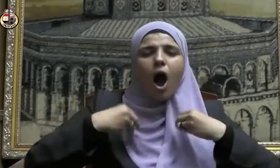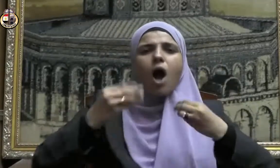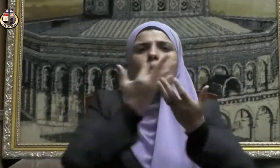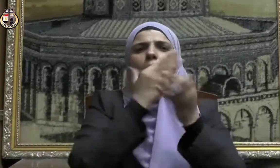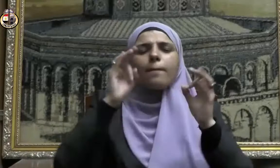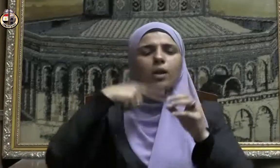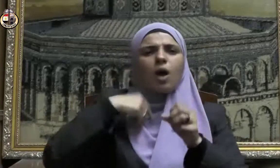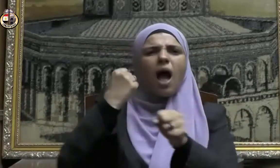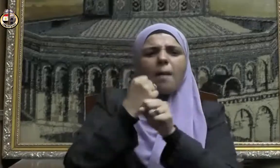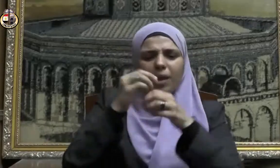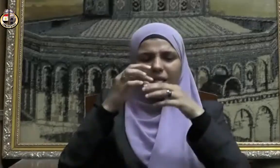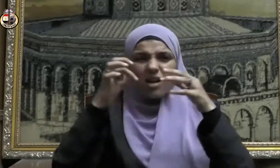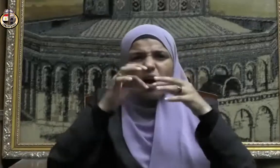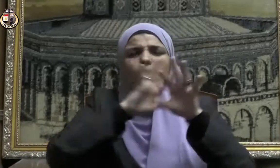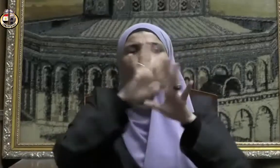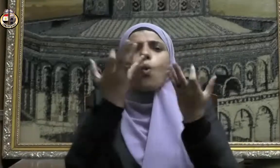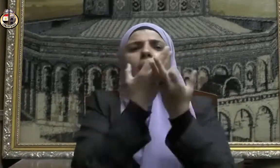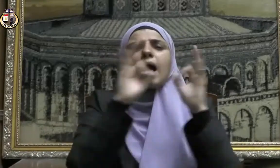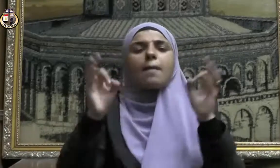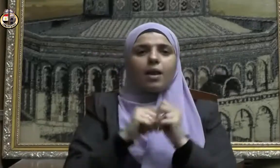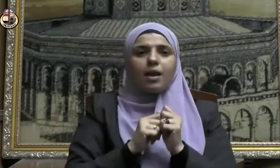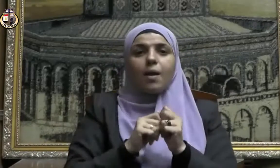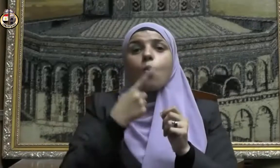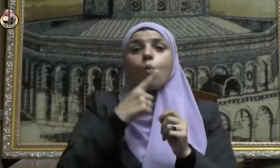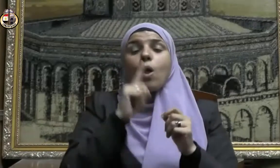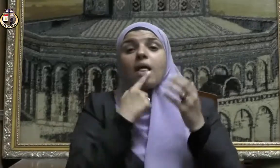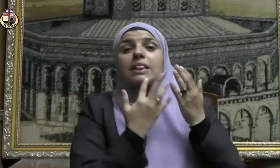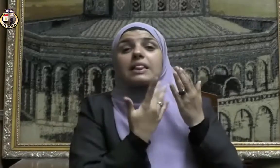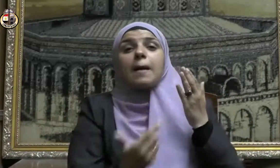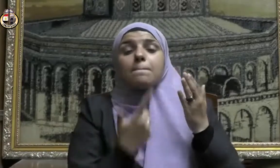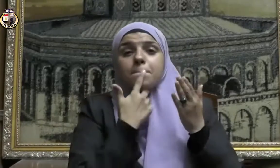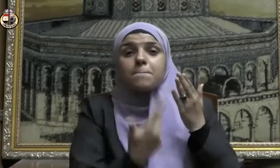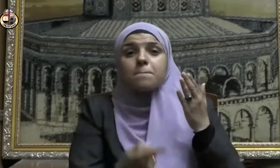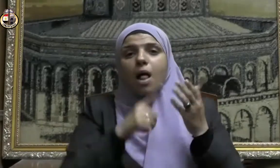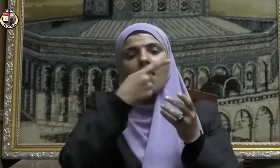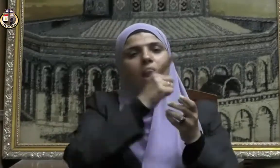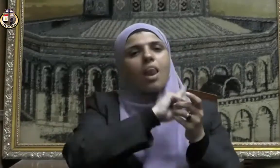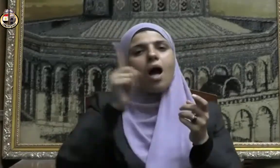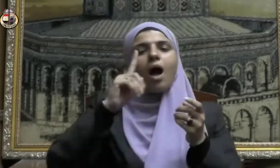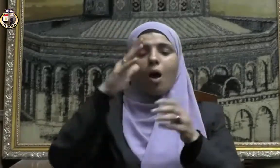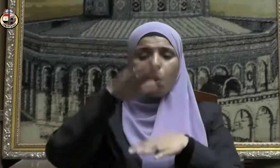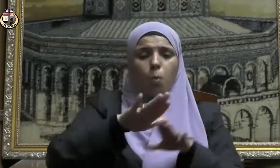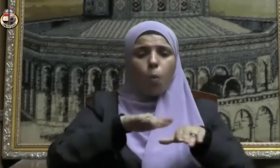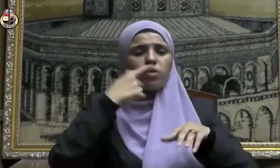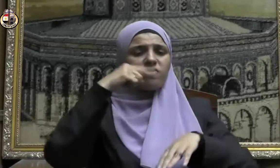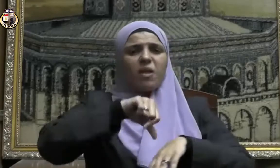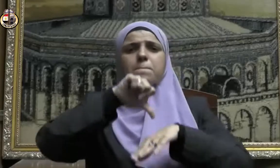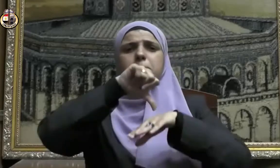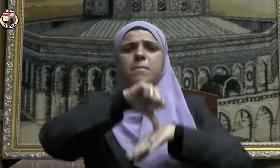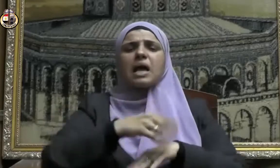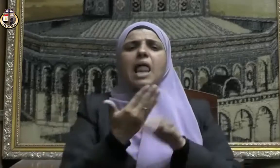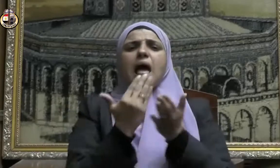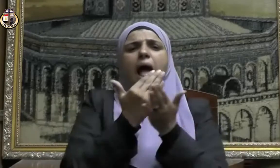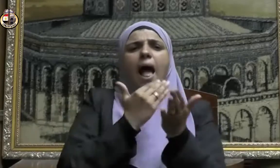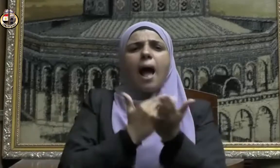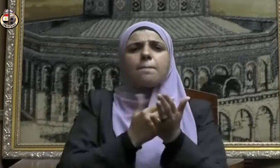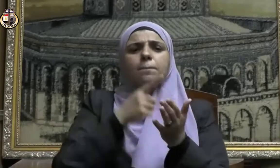وأظلافها وإن الدم لا يقع من الله بمكان قبل أن يقع من